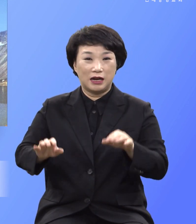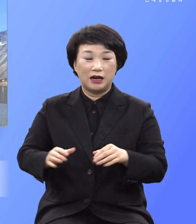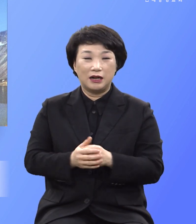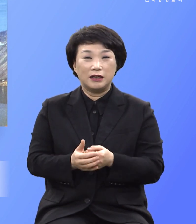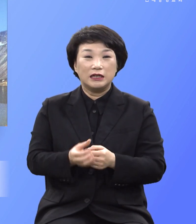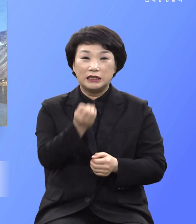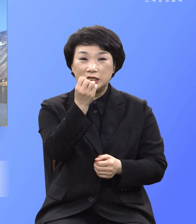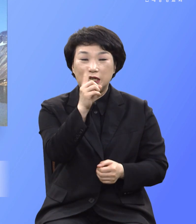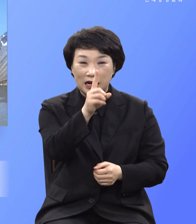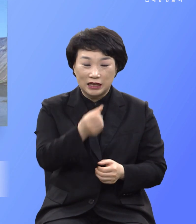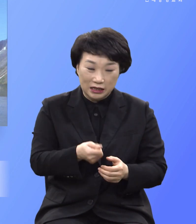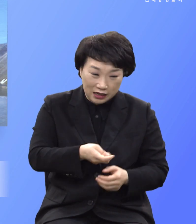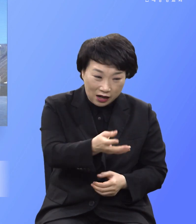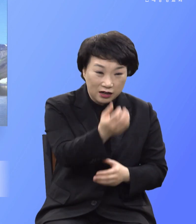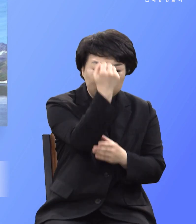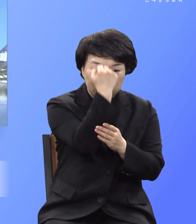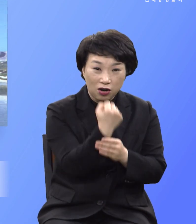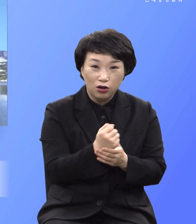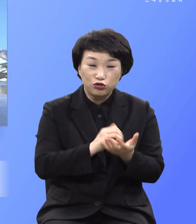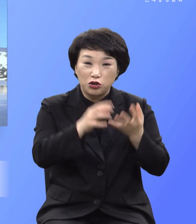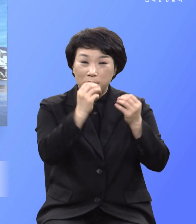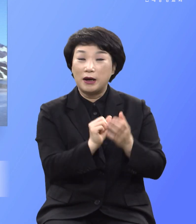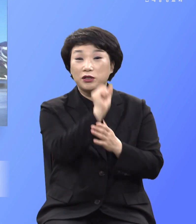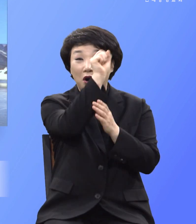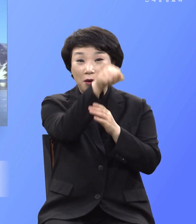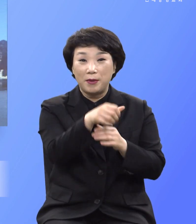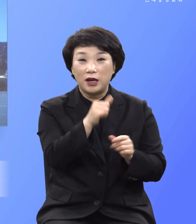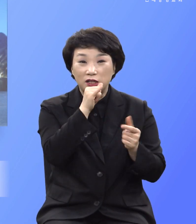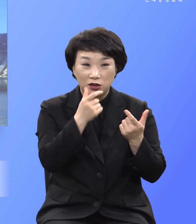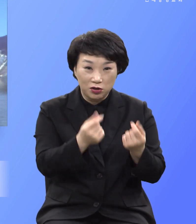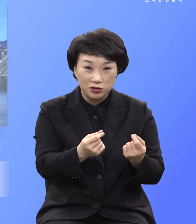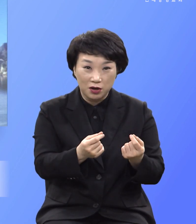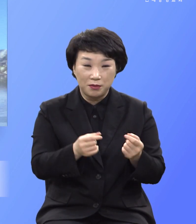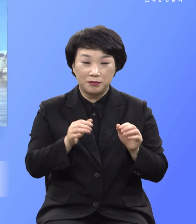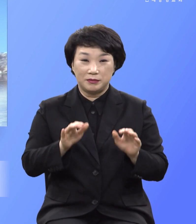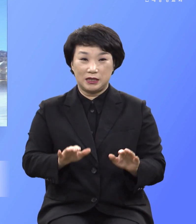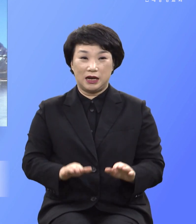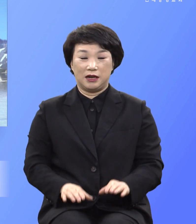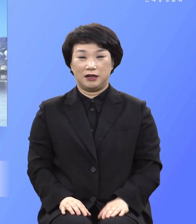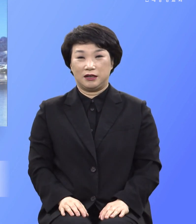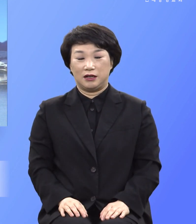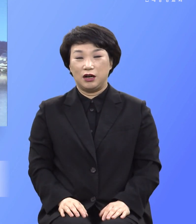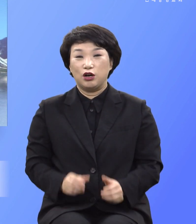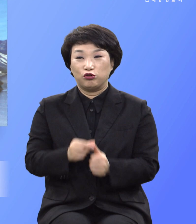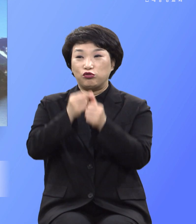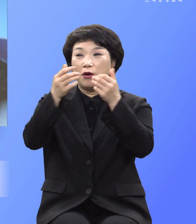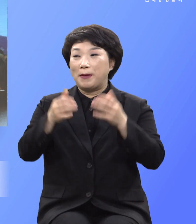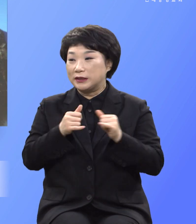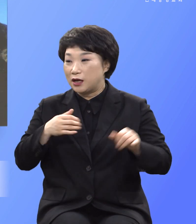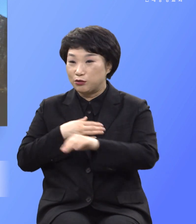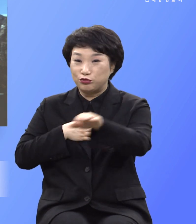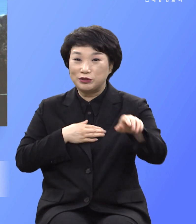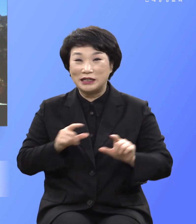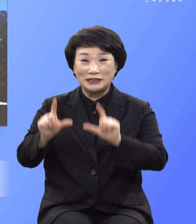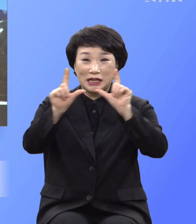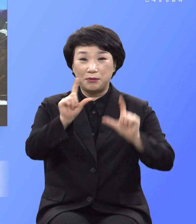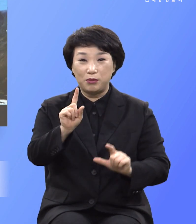땅에 떨어져 썩은 많은 열매를 맺구했으니 구원받은 자의 삶은 예수도와